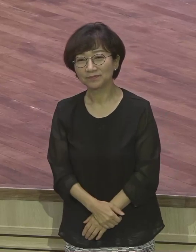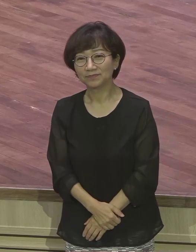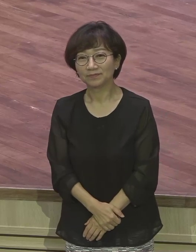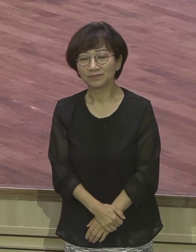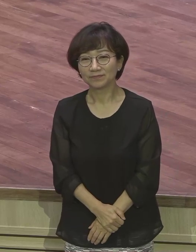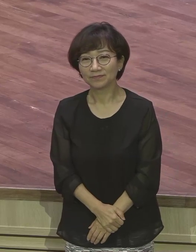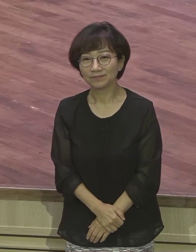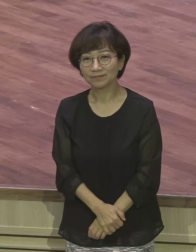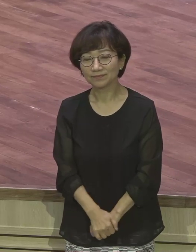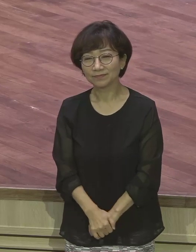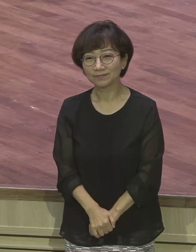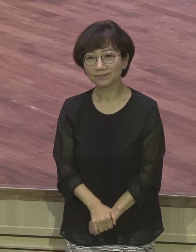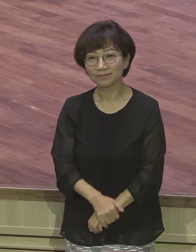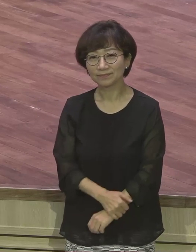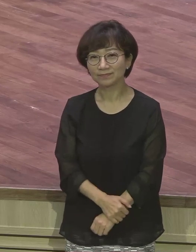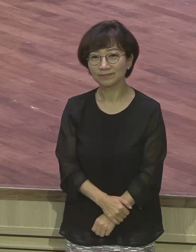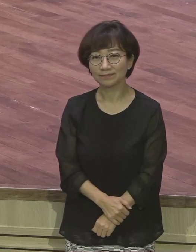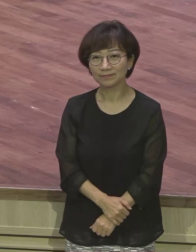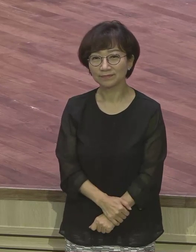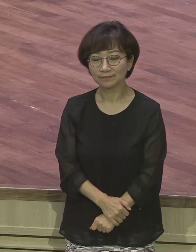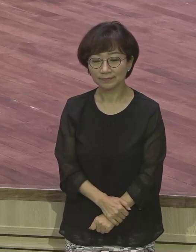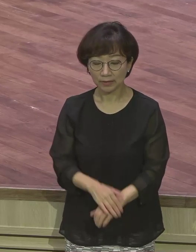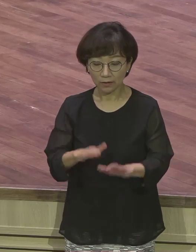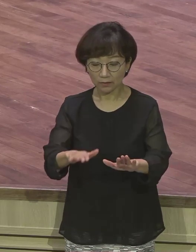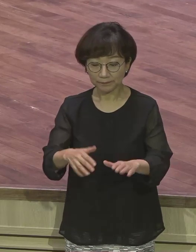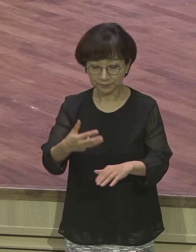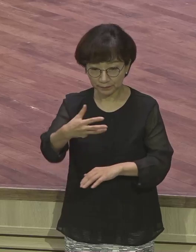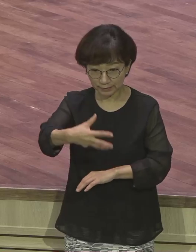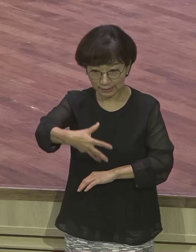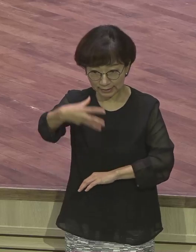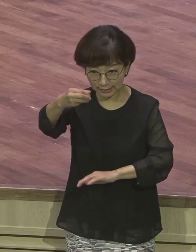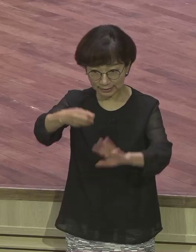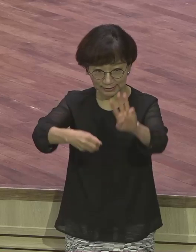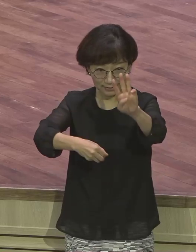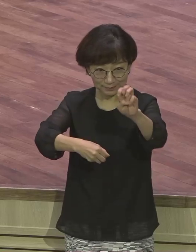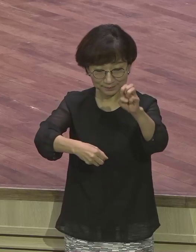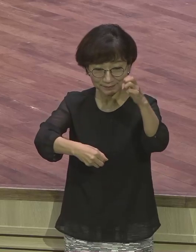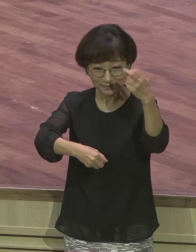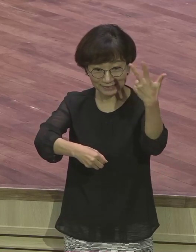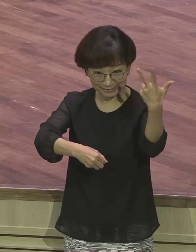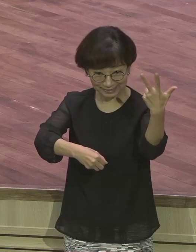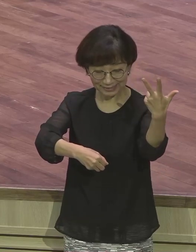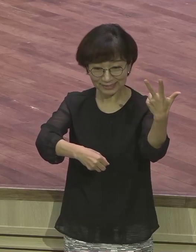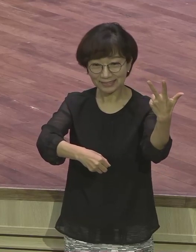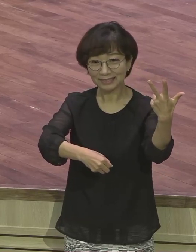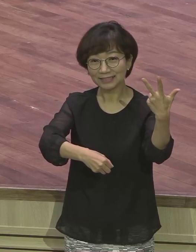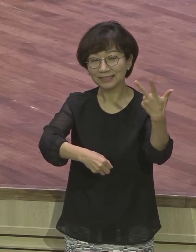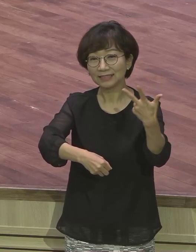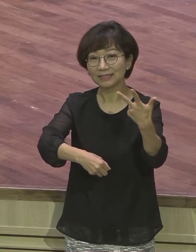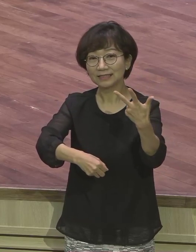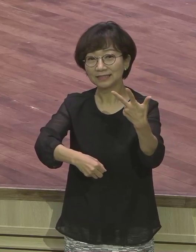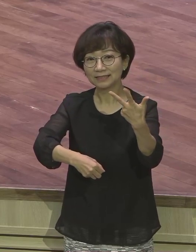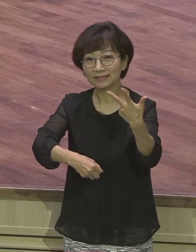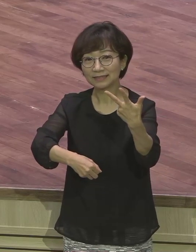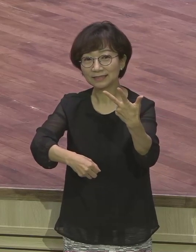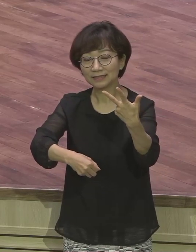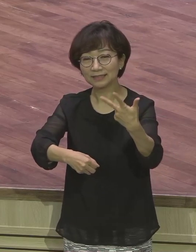오늘 이 본문은 장세기 37장에서부터 장세기 제가 말씀드렸죠. 장세기는